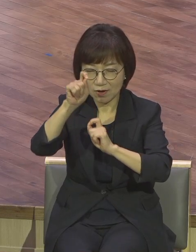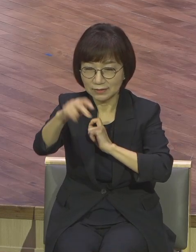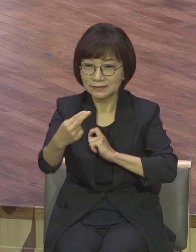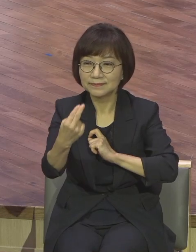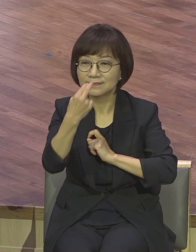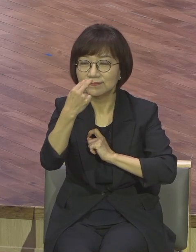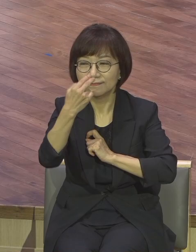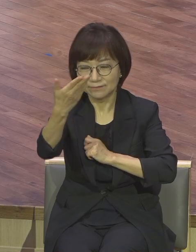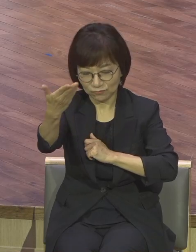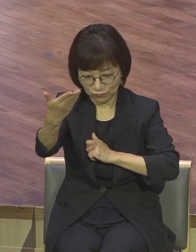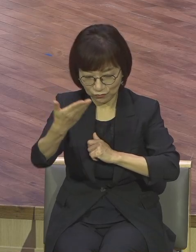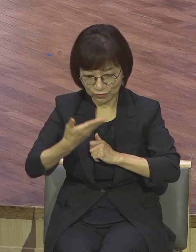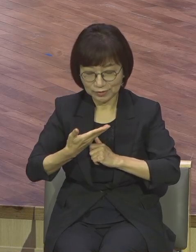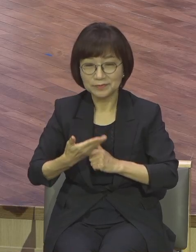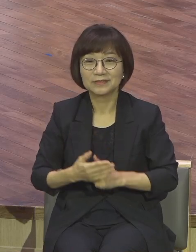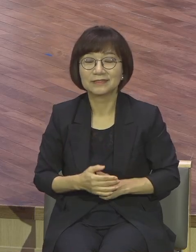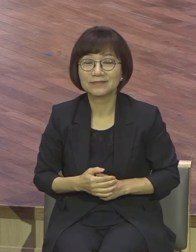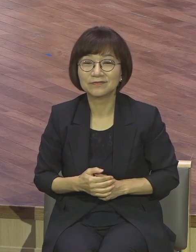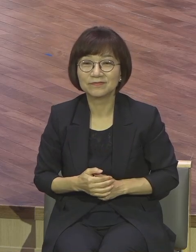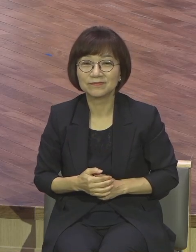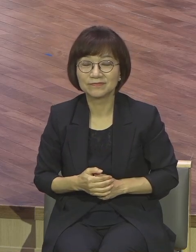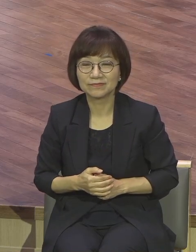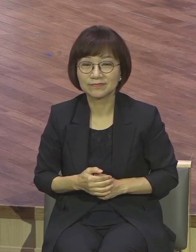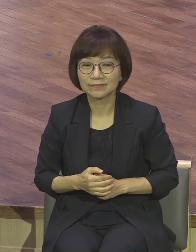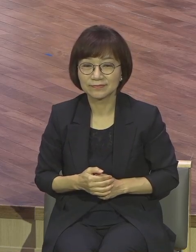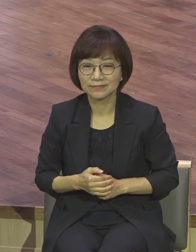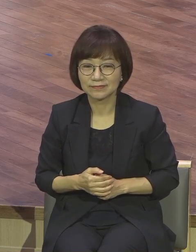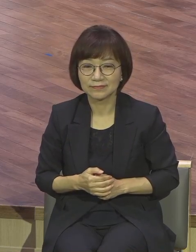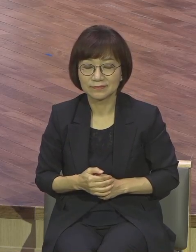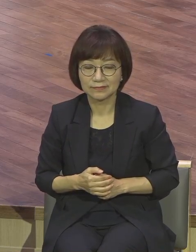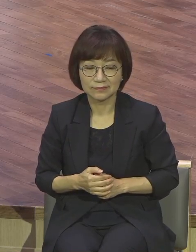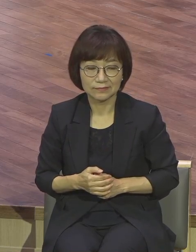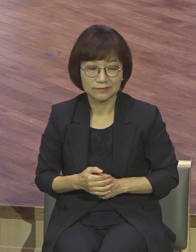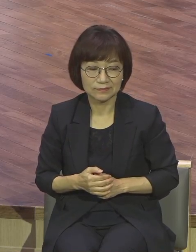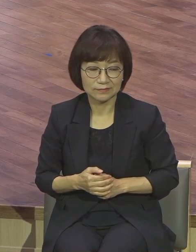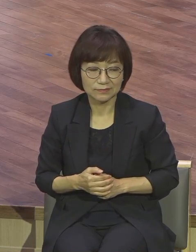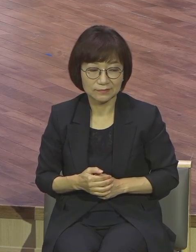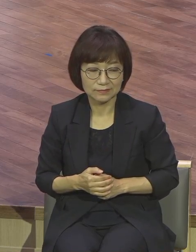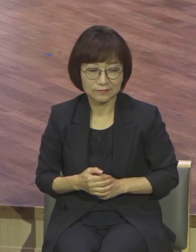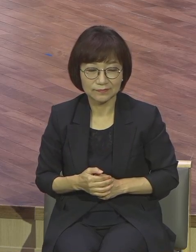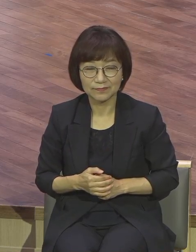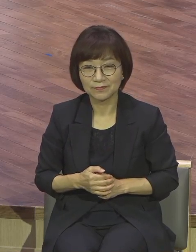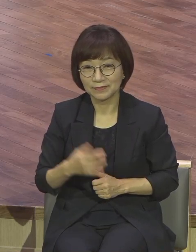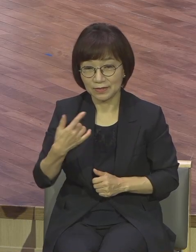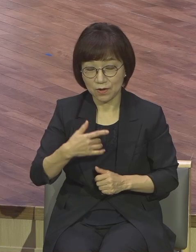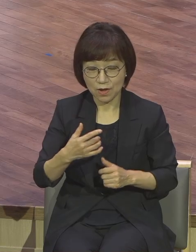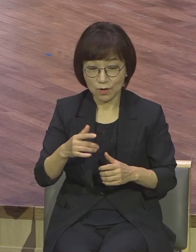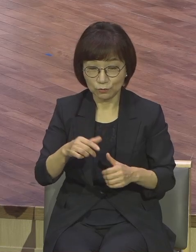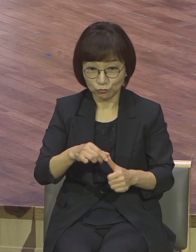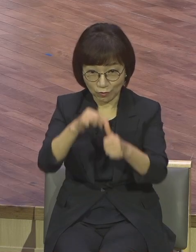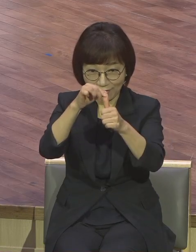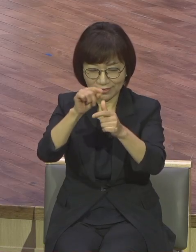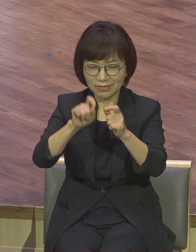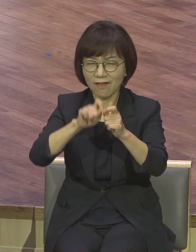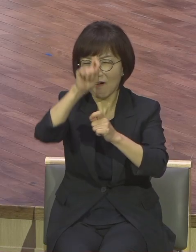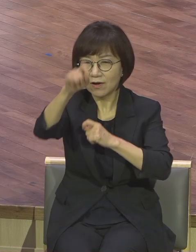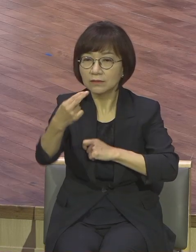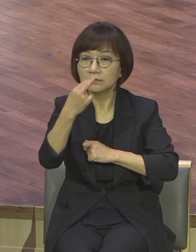완전 보장됩니다 그걸 뭐라 그래요? 구원이라고 해요 구원 예수 믿는